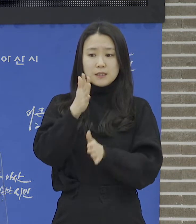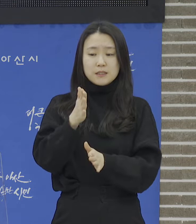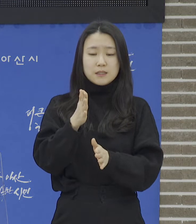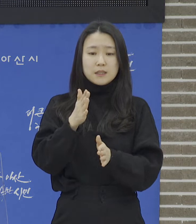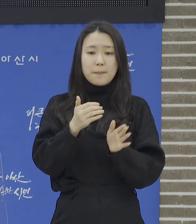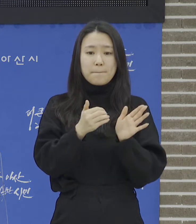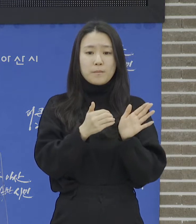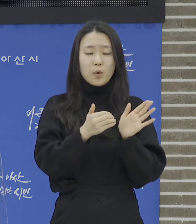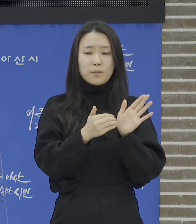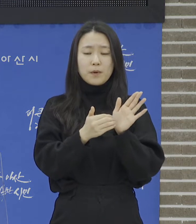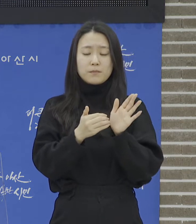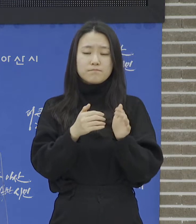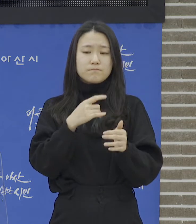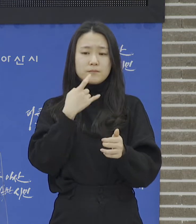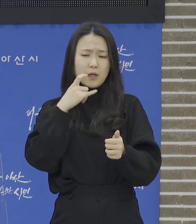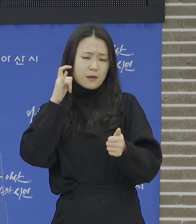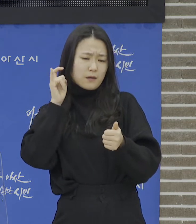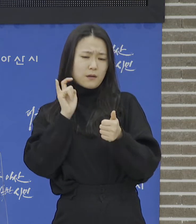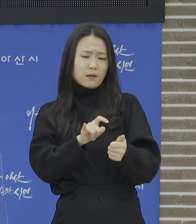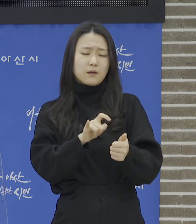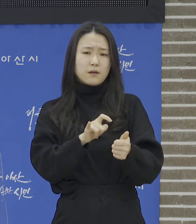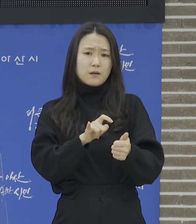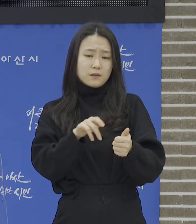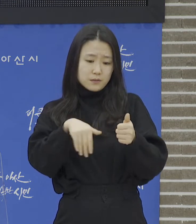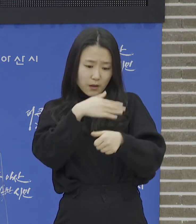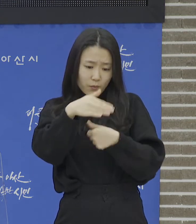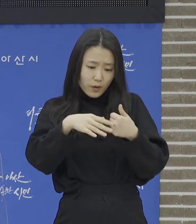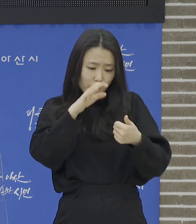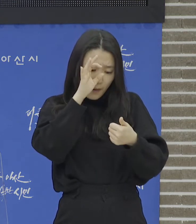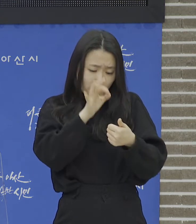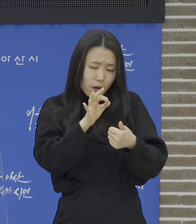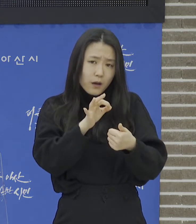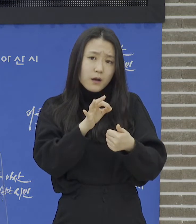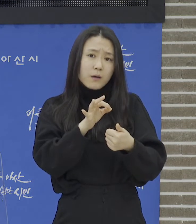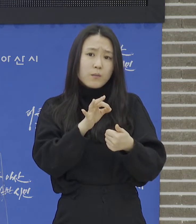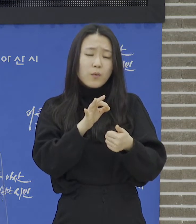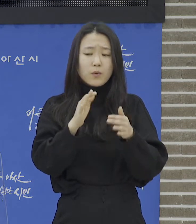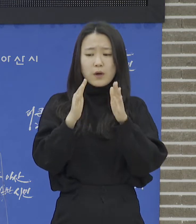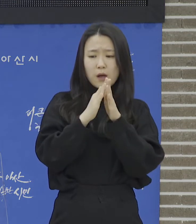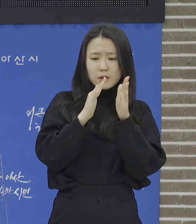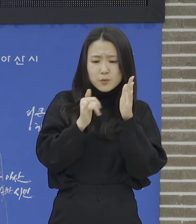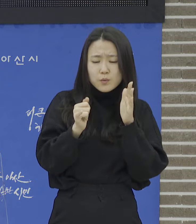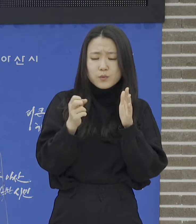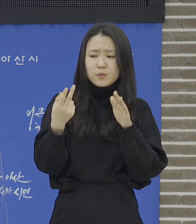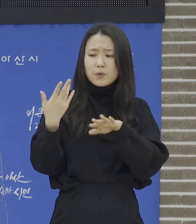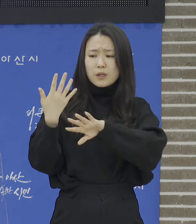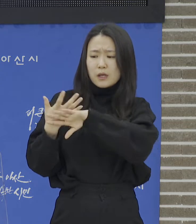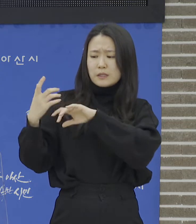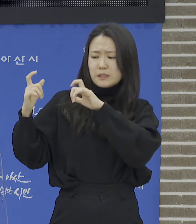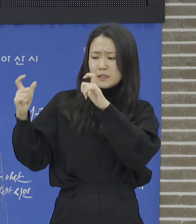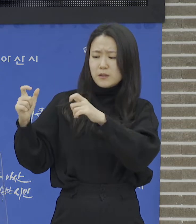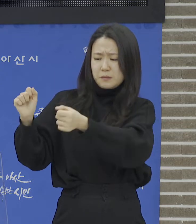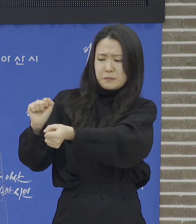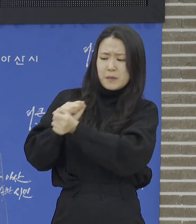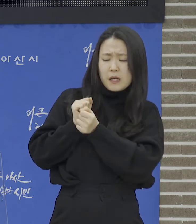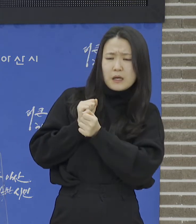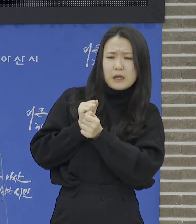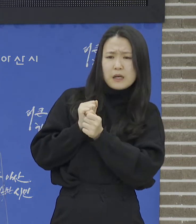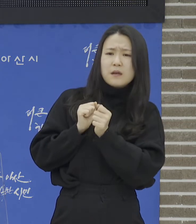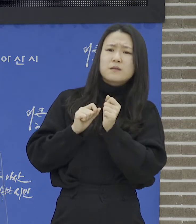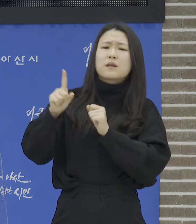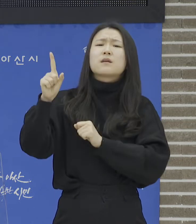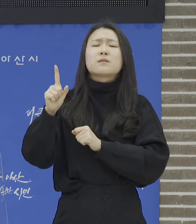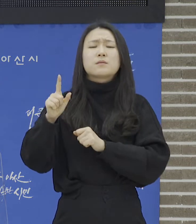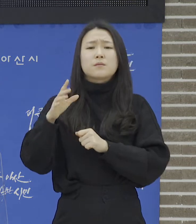타지역 거주 가족 방문 감염세가 빈번하게 발생되어 있습니다. 얼마